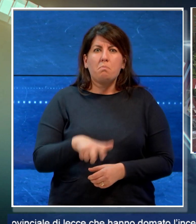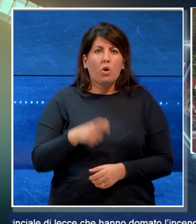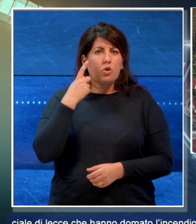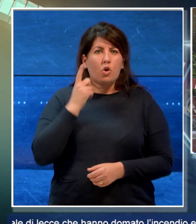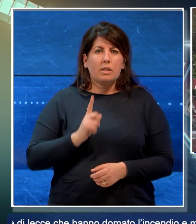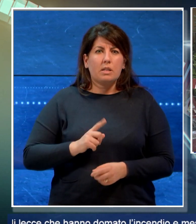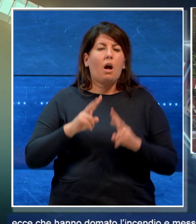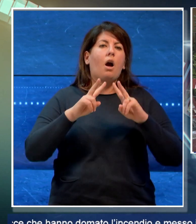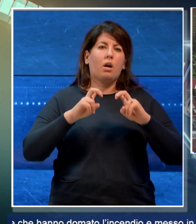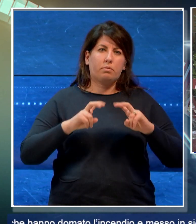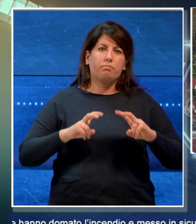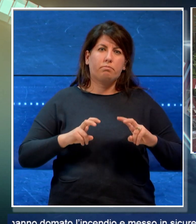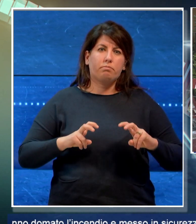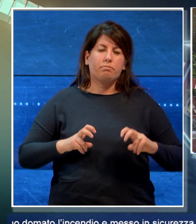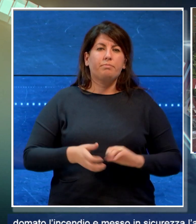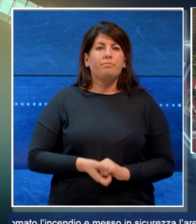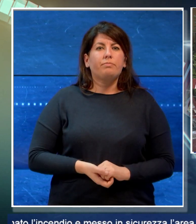autorità competenti.